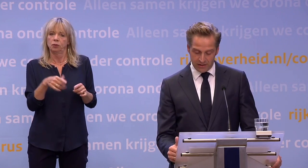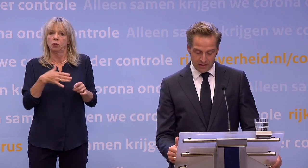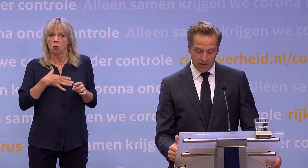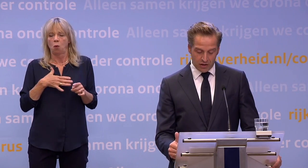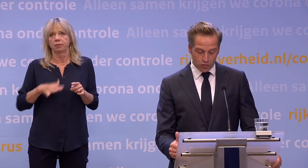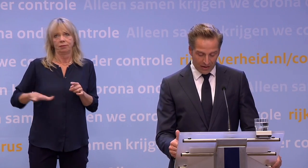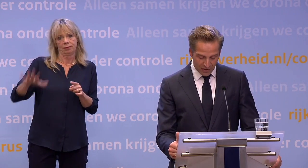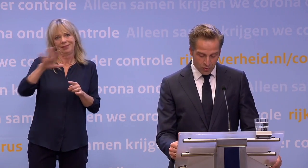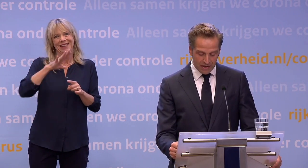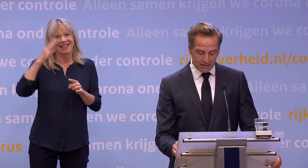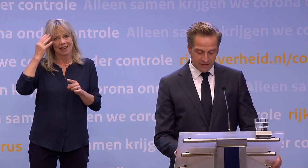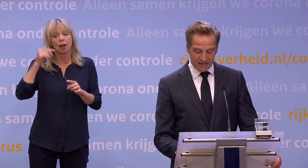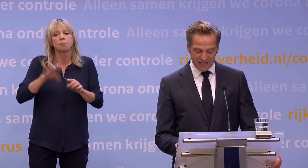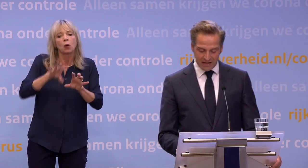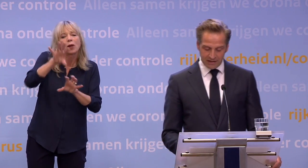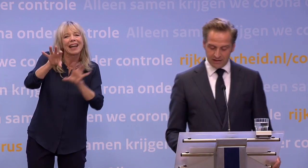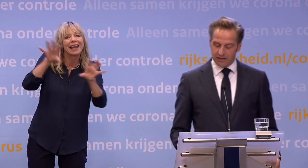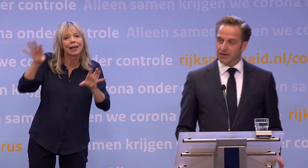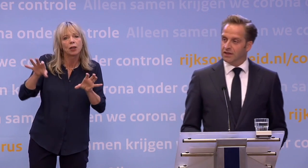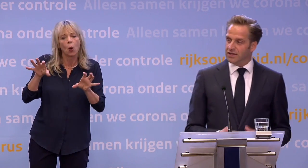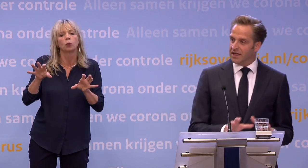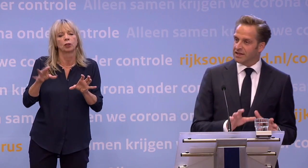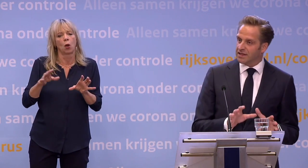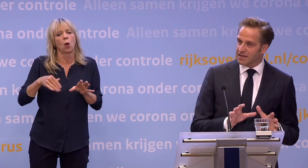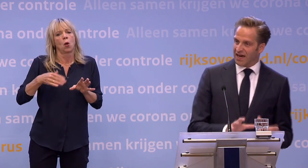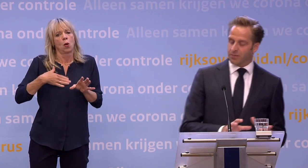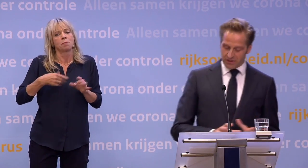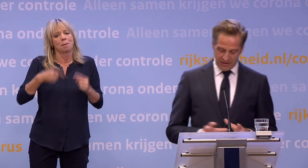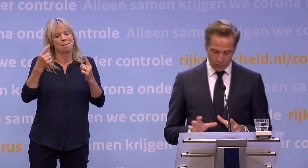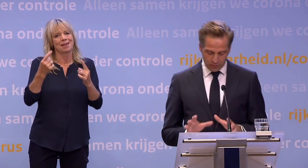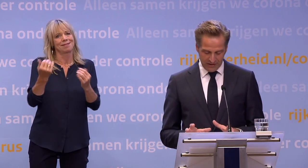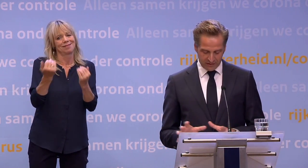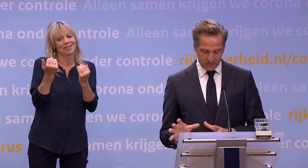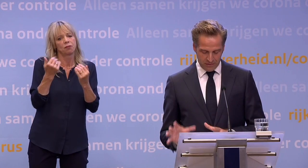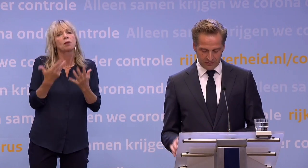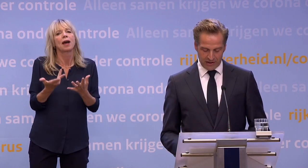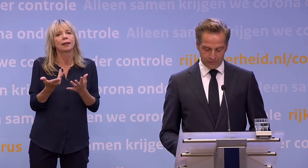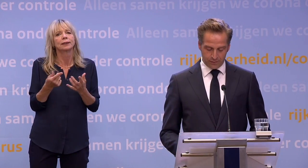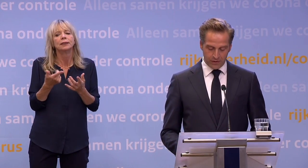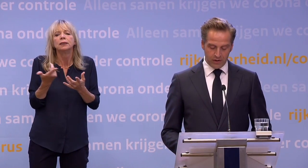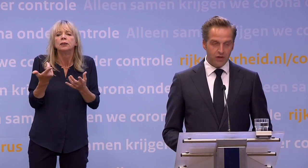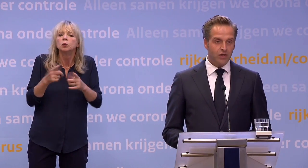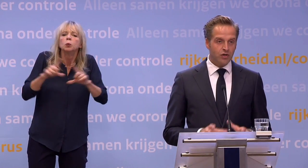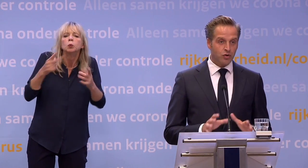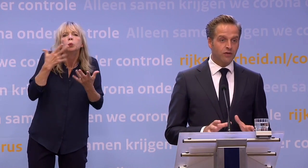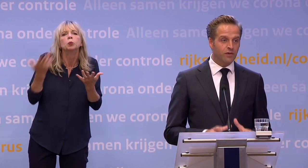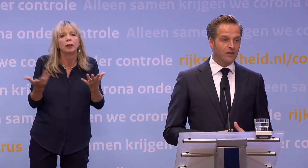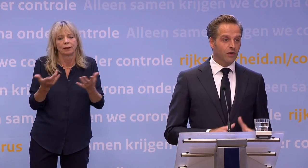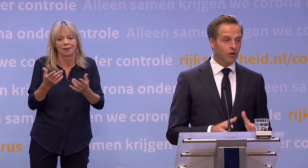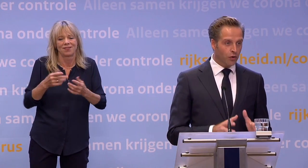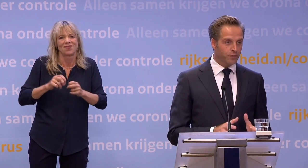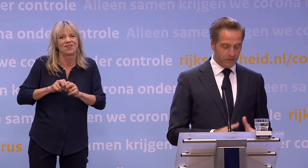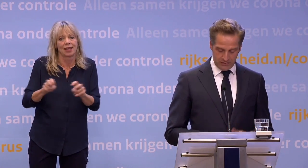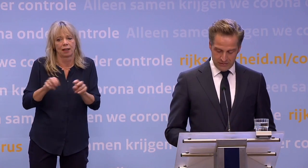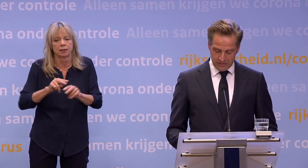nationaal als ook regionaal steeds sneller... ...een steeds scherper en completer beeld geven. Zodat we